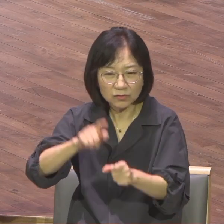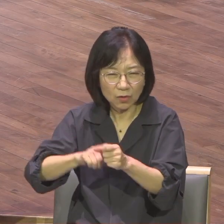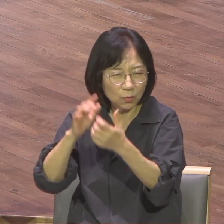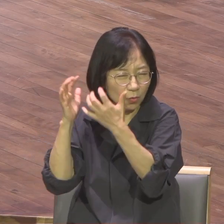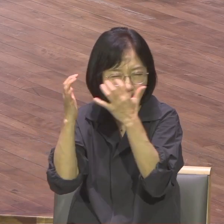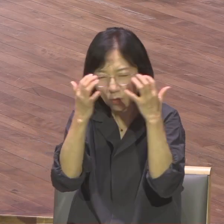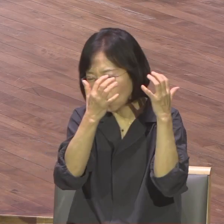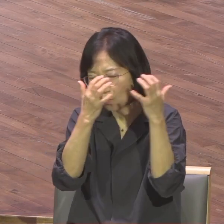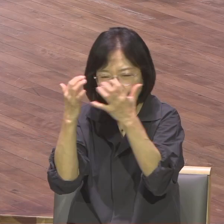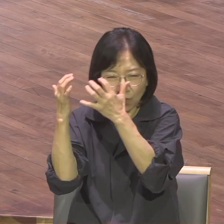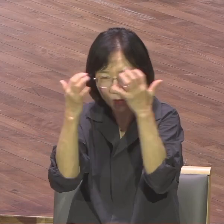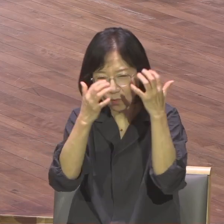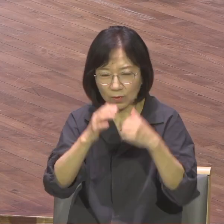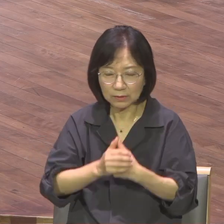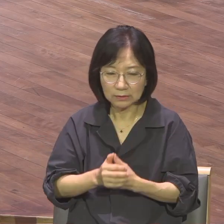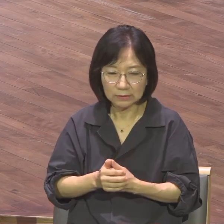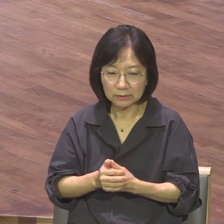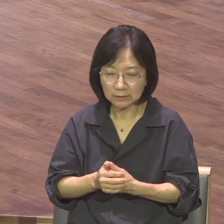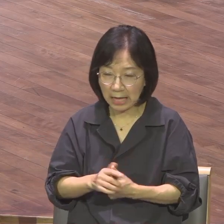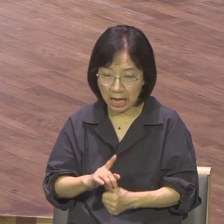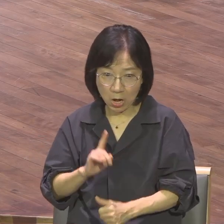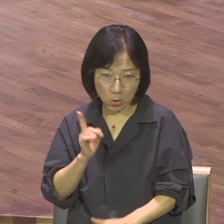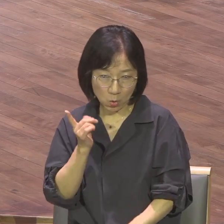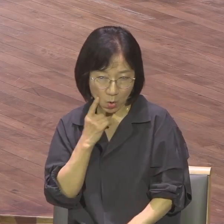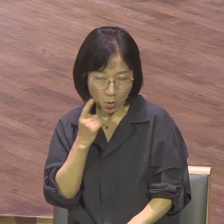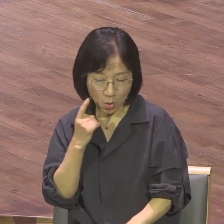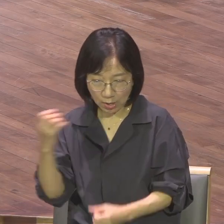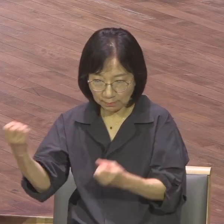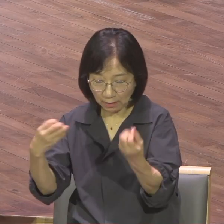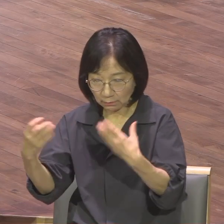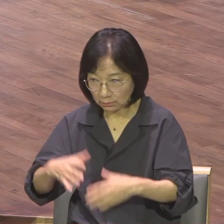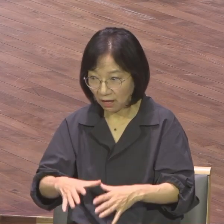마치 팩트인 것처럼 미혹하고 속이는 시대입니다.